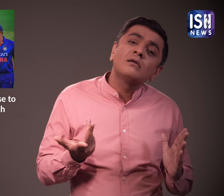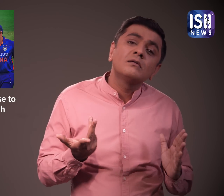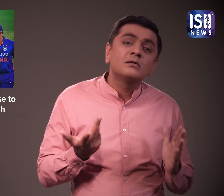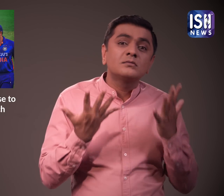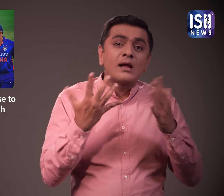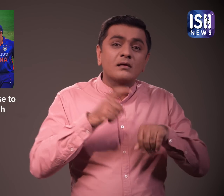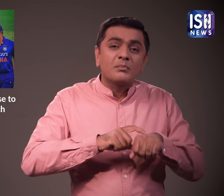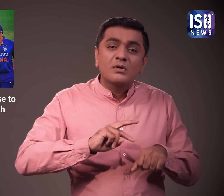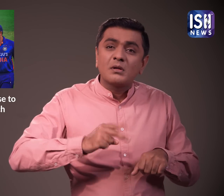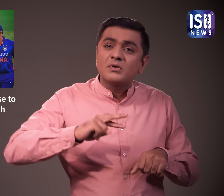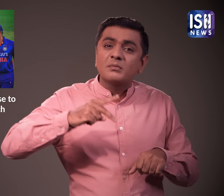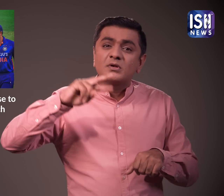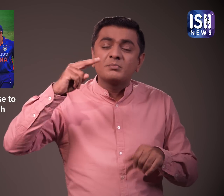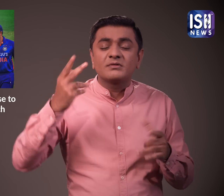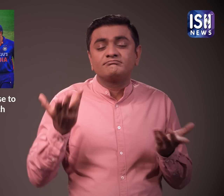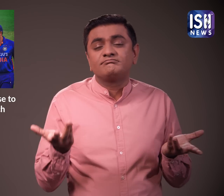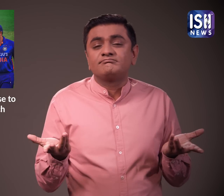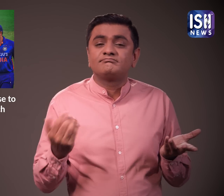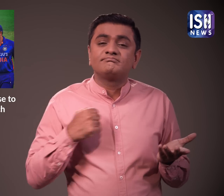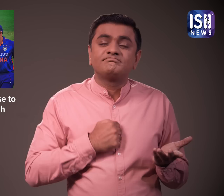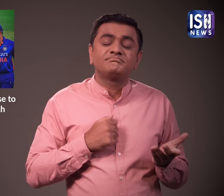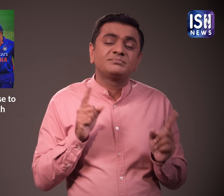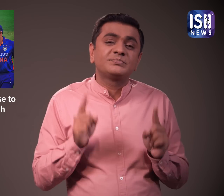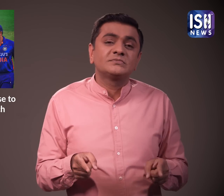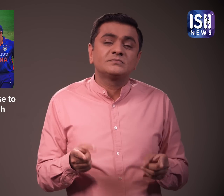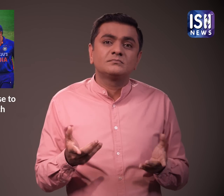होटल के कमरों का किराया लगभग 10 कुना बढ़ गया है